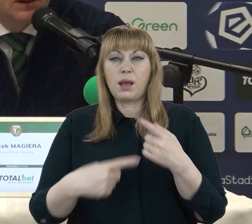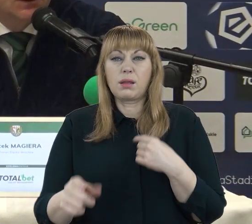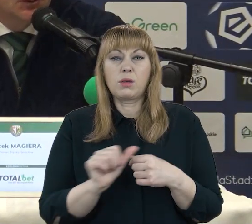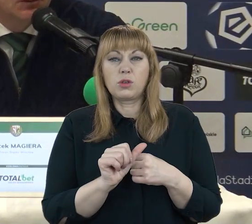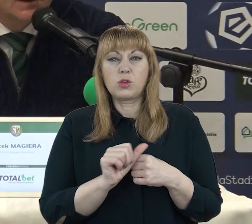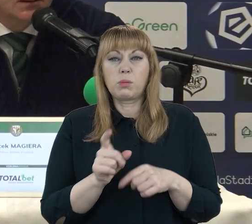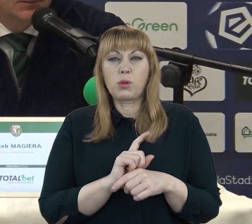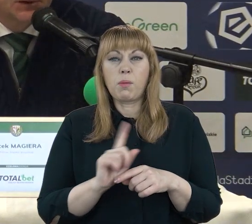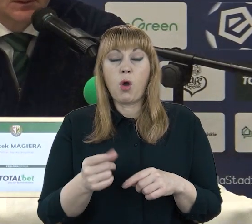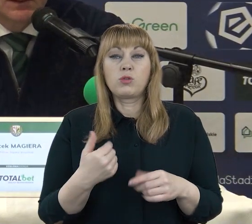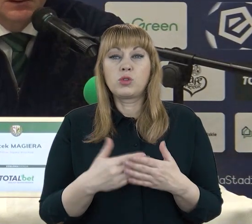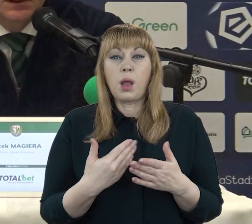Wynik meczu był 2-0. Potrzebowaliśmy